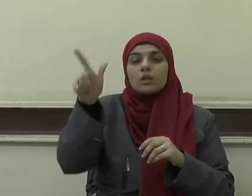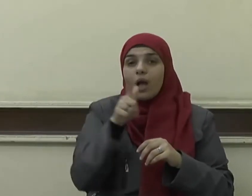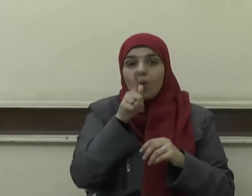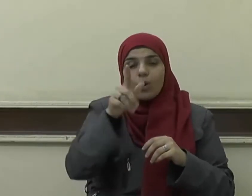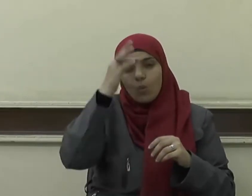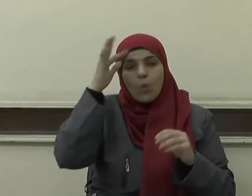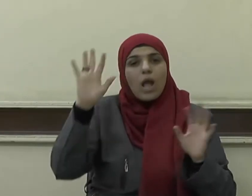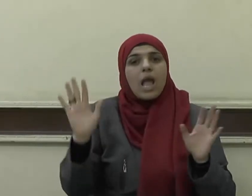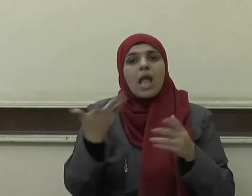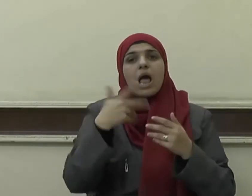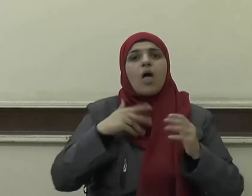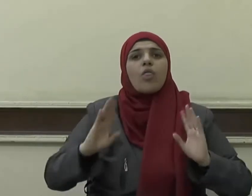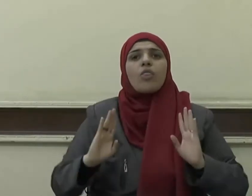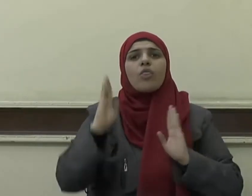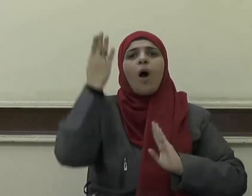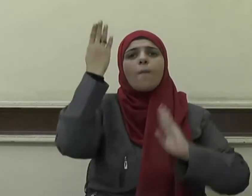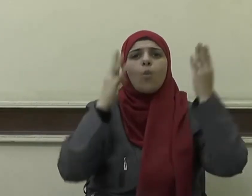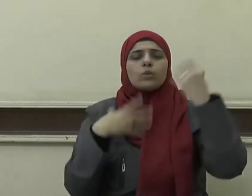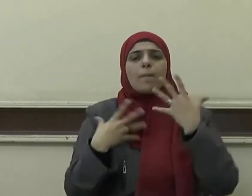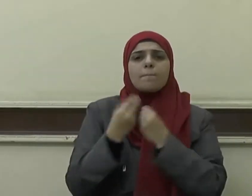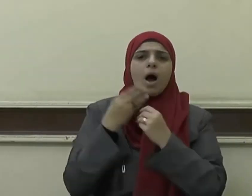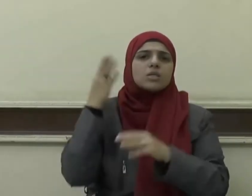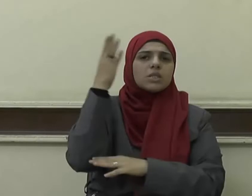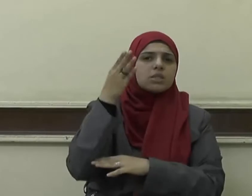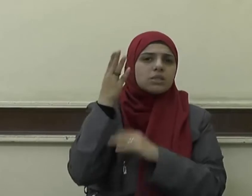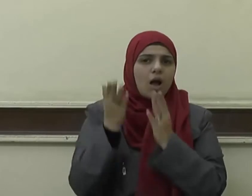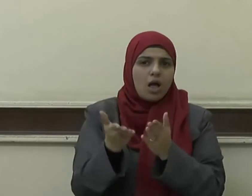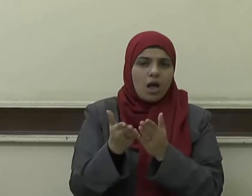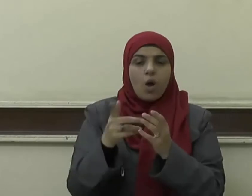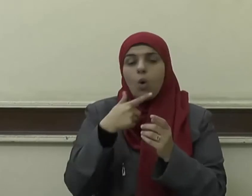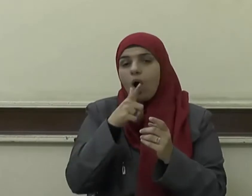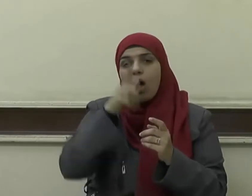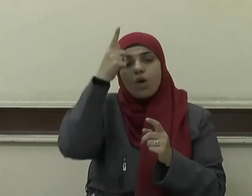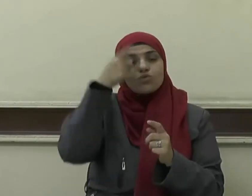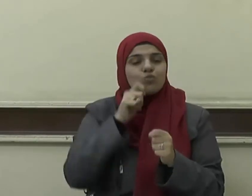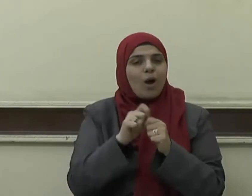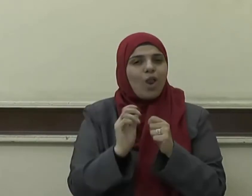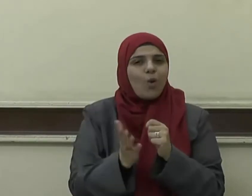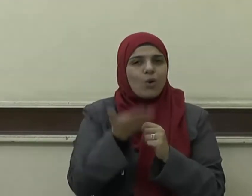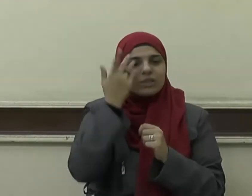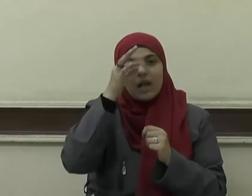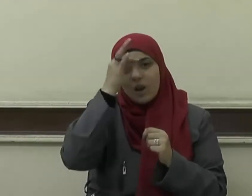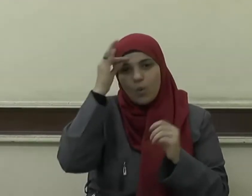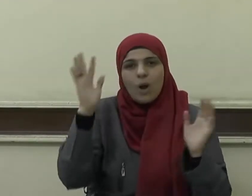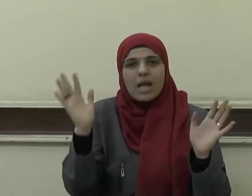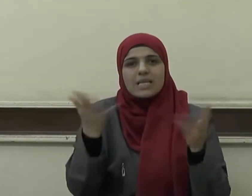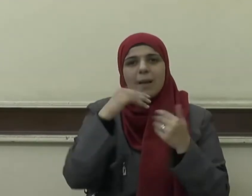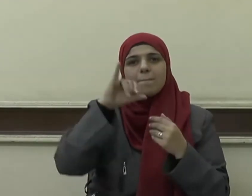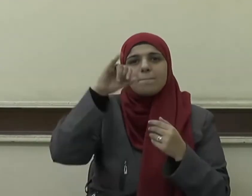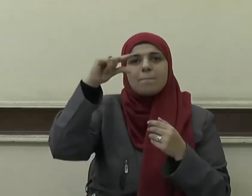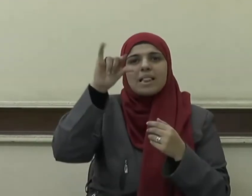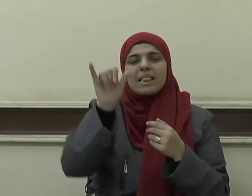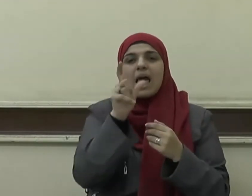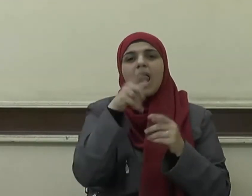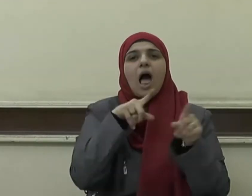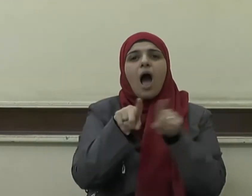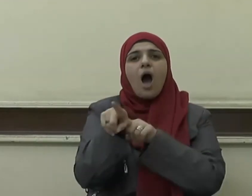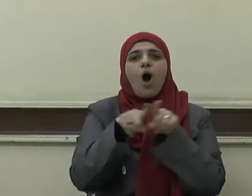وقوله سبحانه وإلى مدينا أخاهم شعيبا وبعد أن ذكر الحق سبحانه